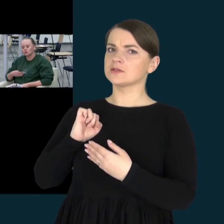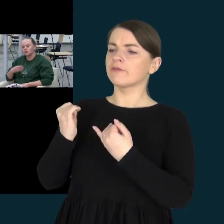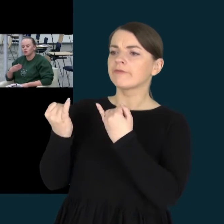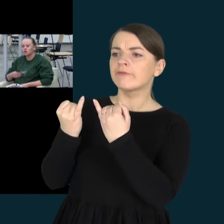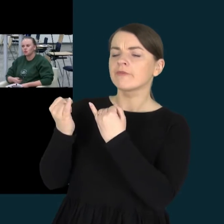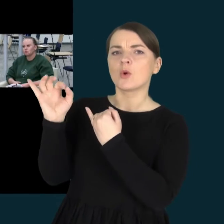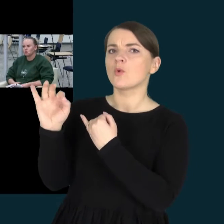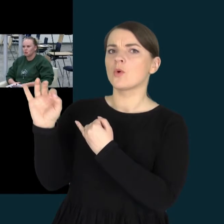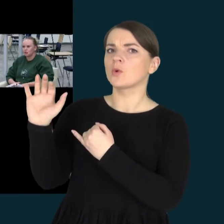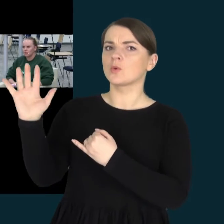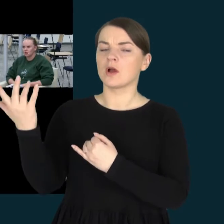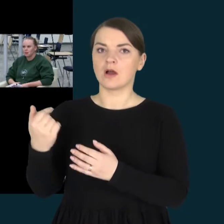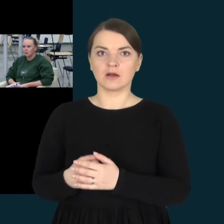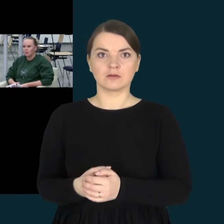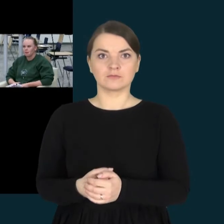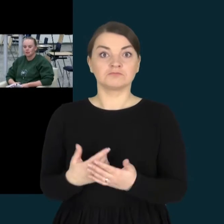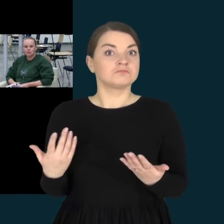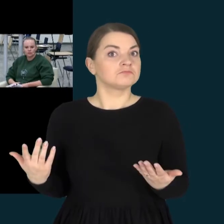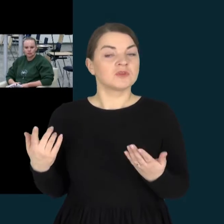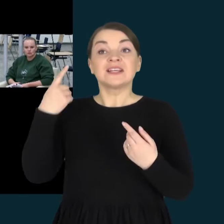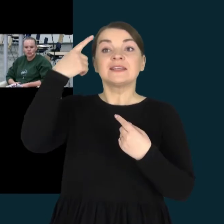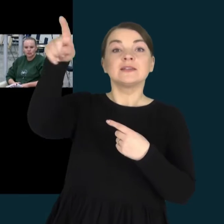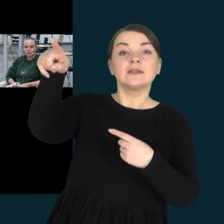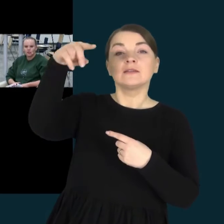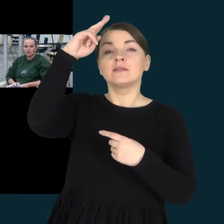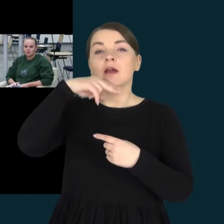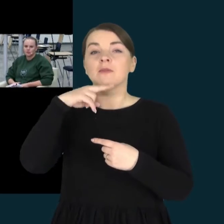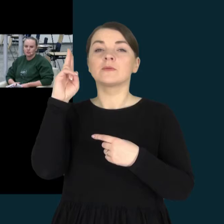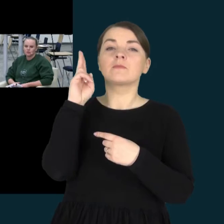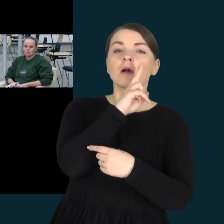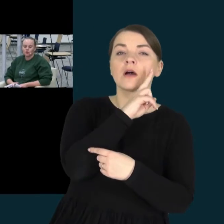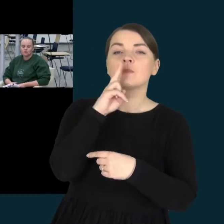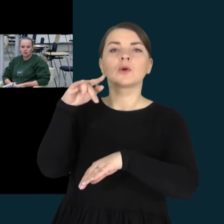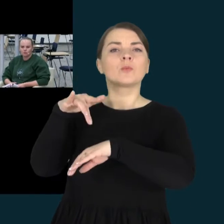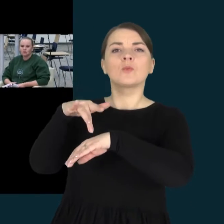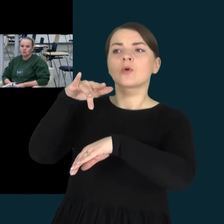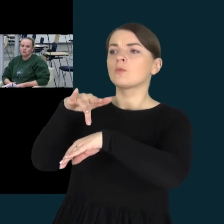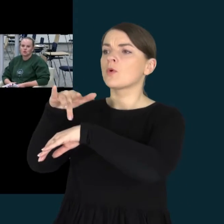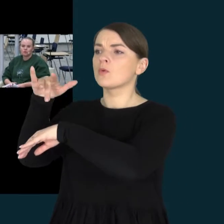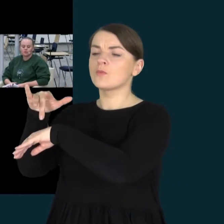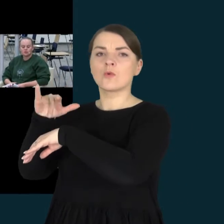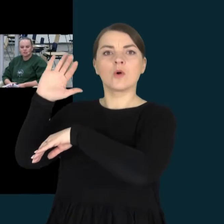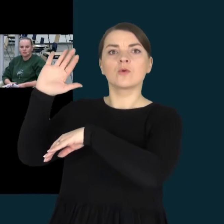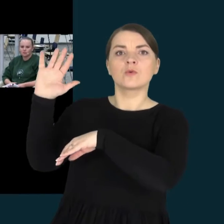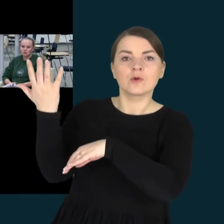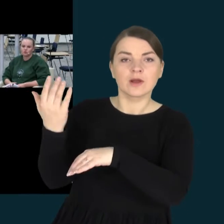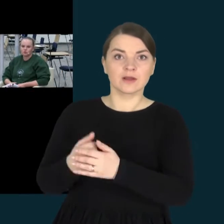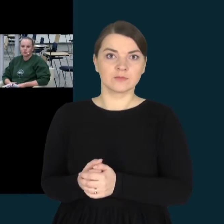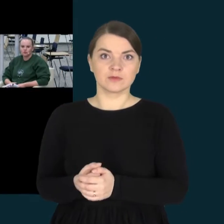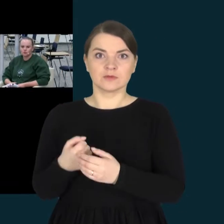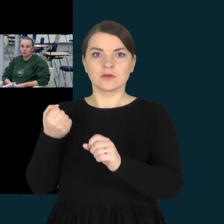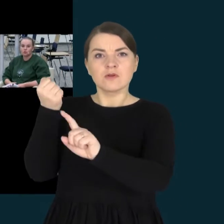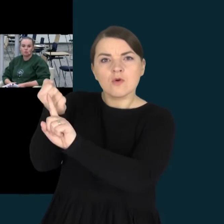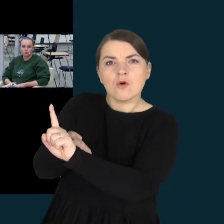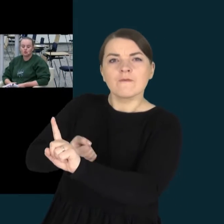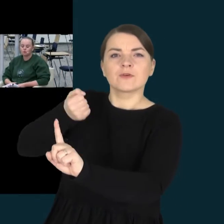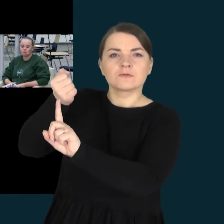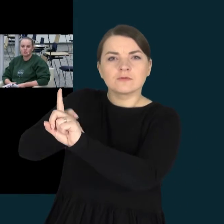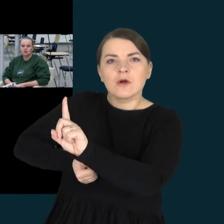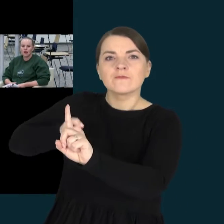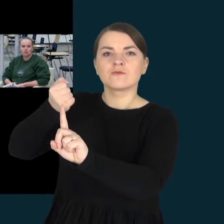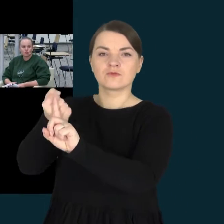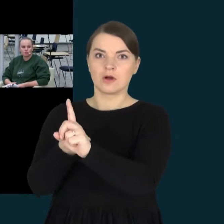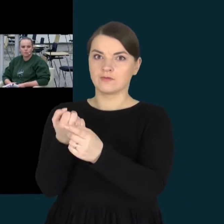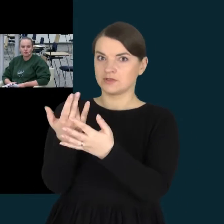kokius jausmus patiria. Kiti tėvai kovodami su mediciną ir su žiauriamis,